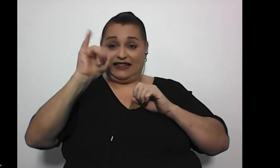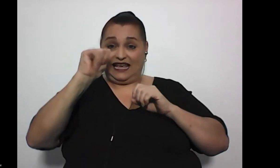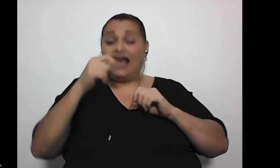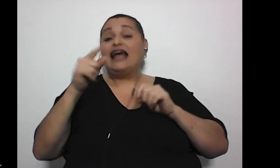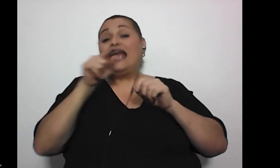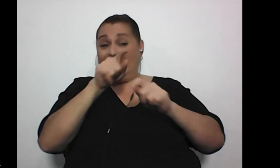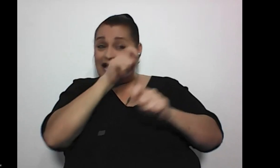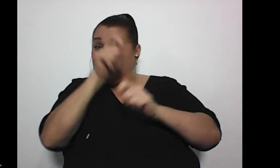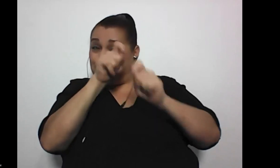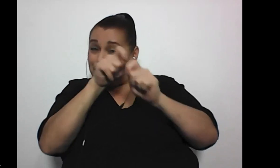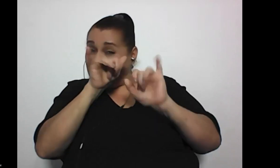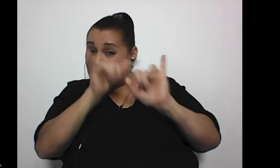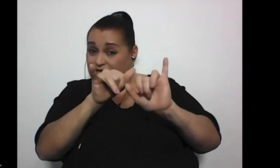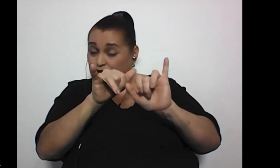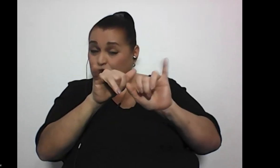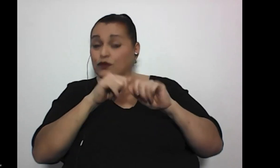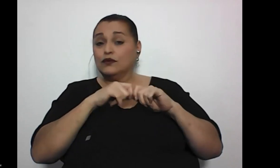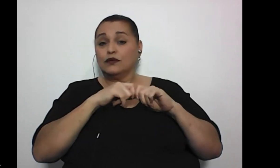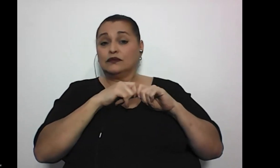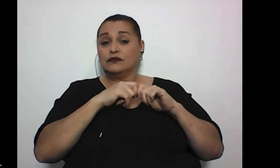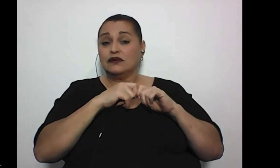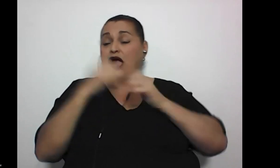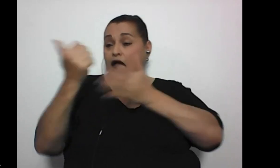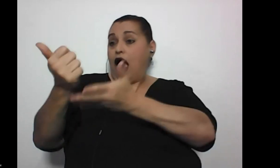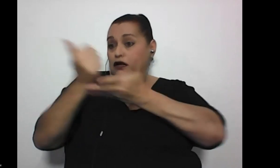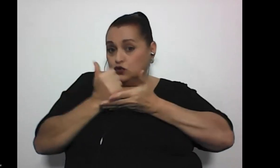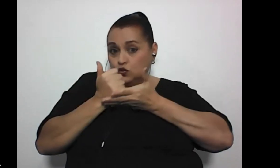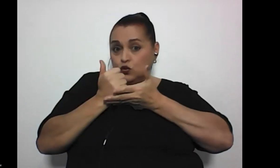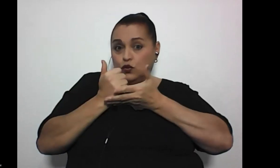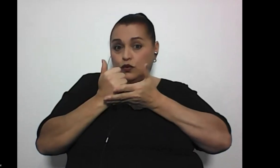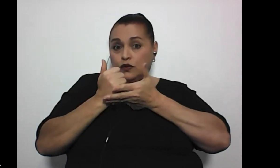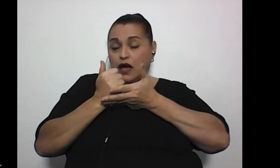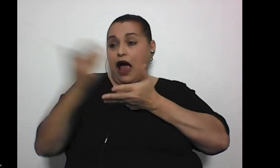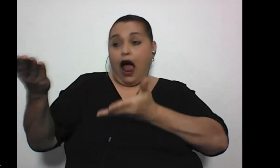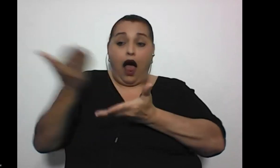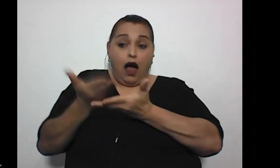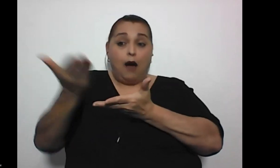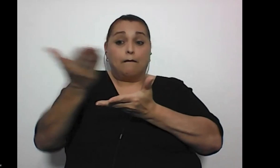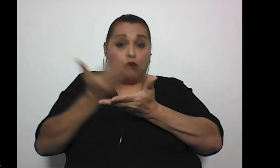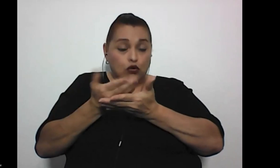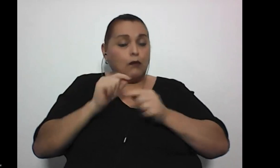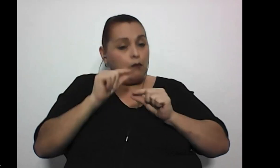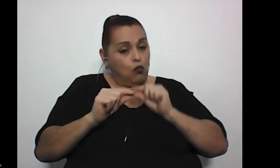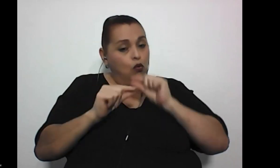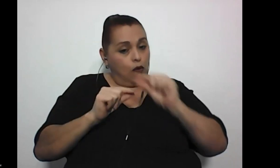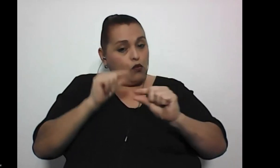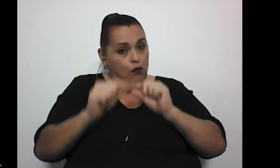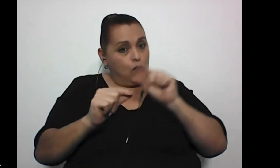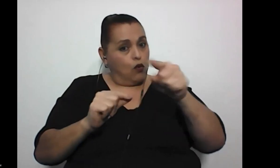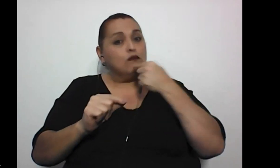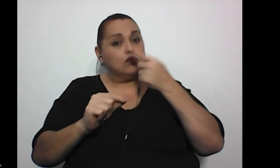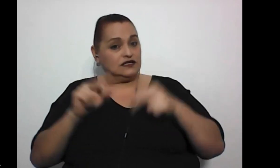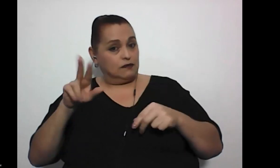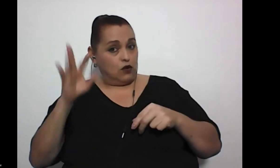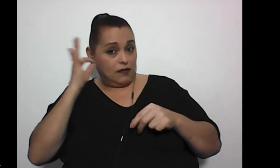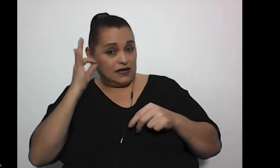precisamente, van a ayudarnos, ¿verdad? O van a aportar su granito de arena, como dijo la compañera anteriormente,